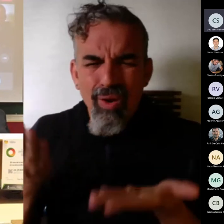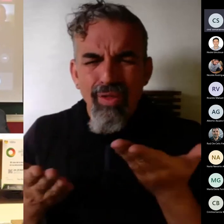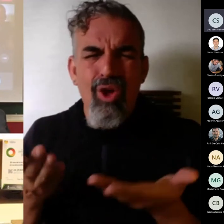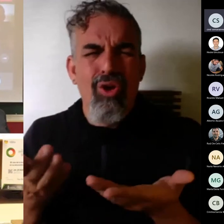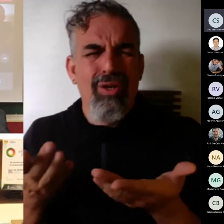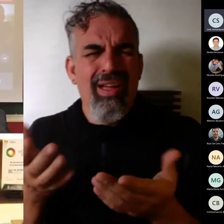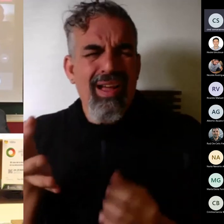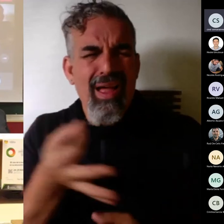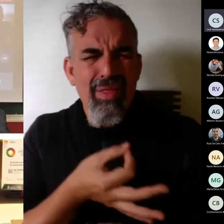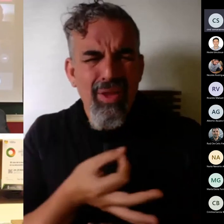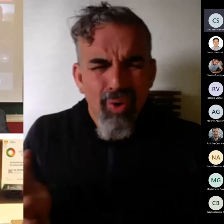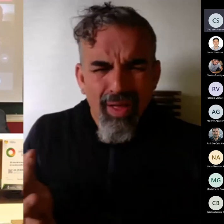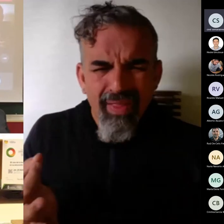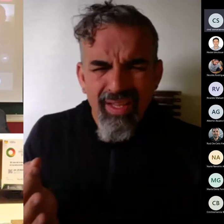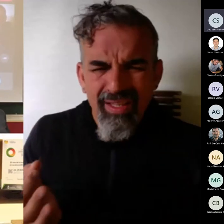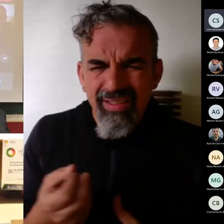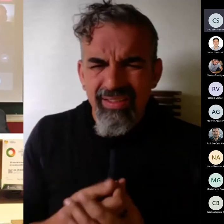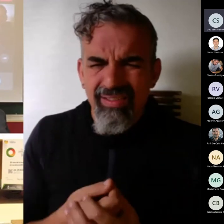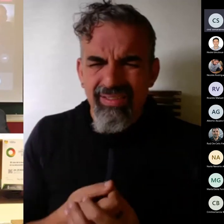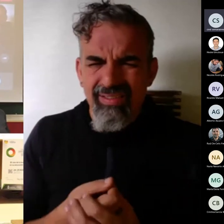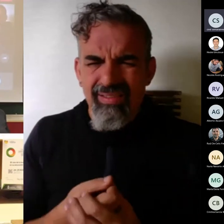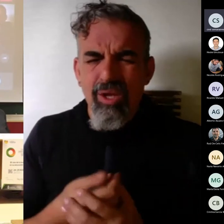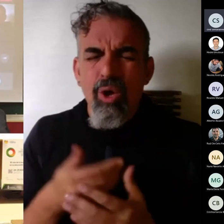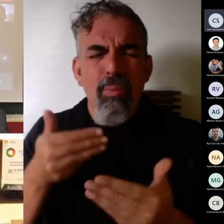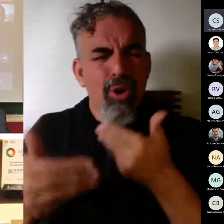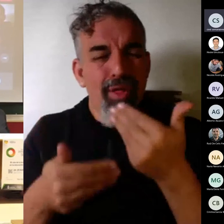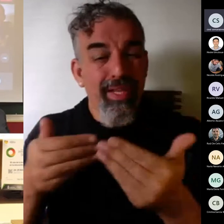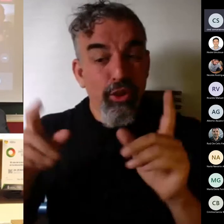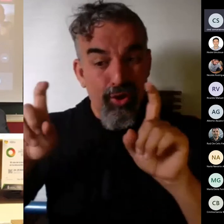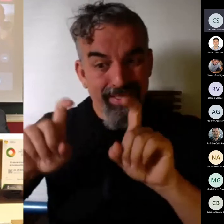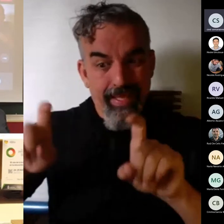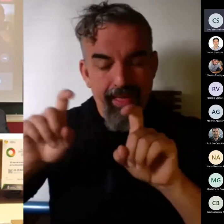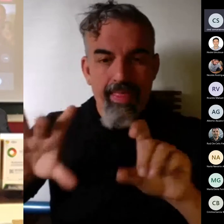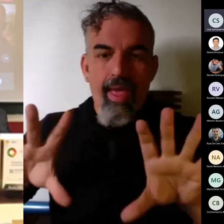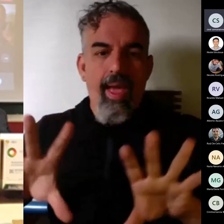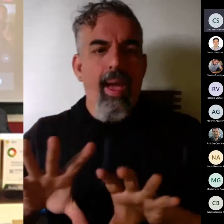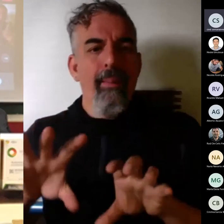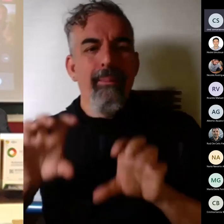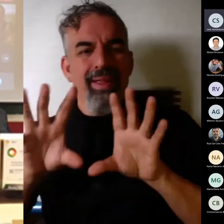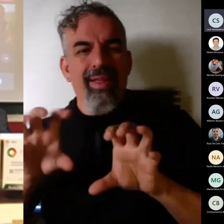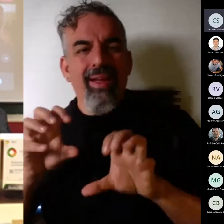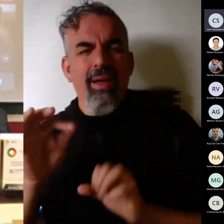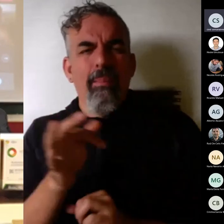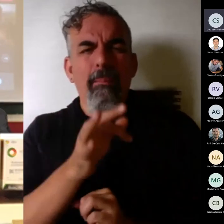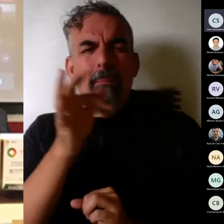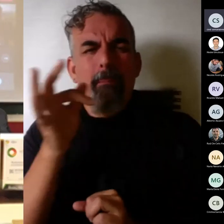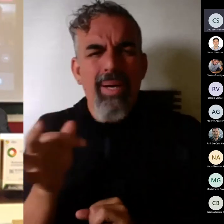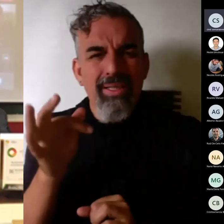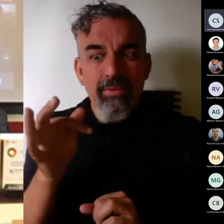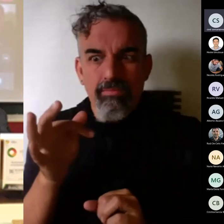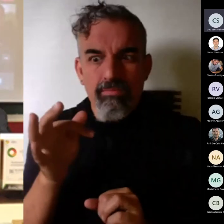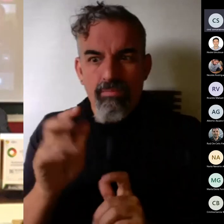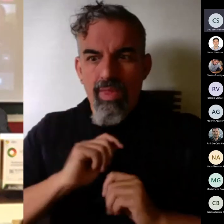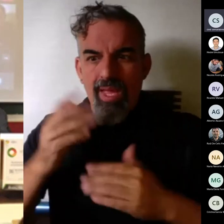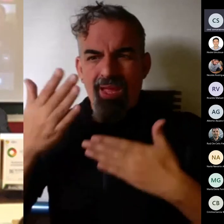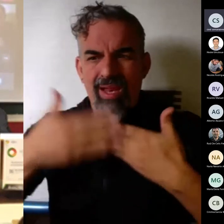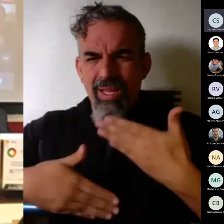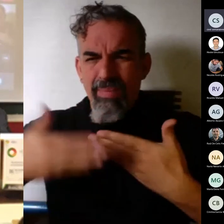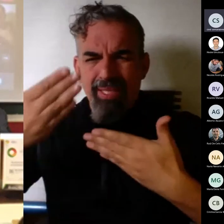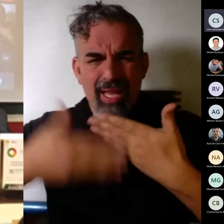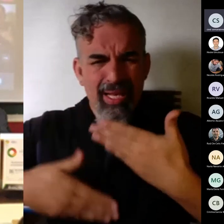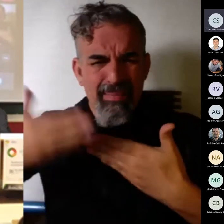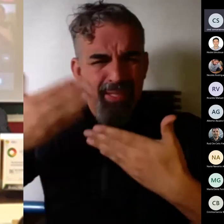del proceso de enseñanza y realizaje y demás con todas estas limitaciones ya no hay